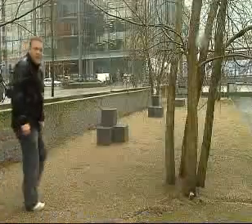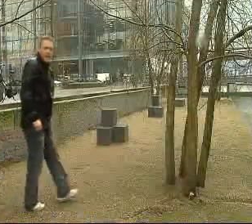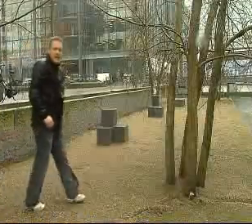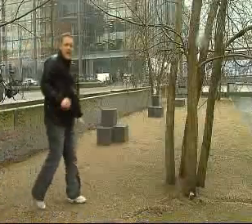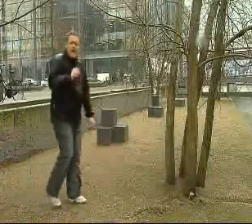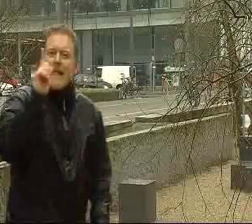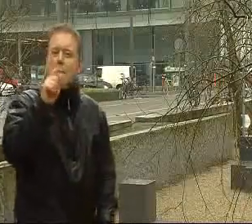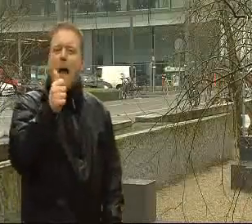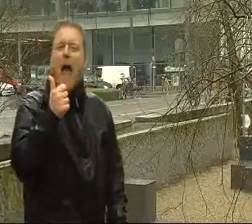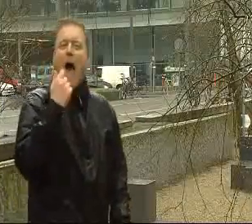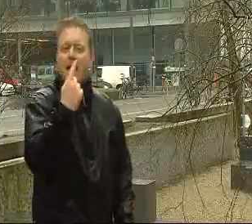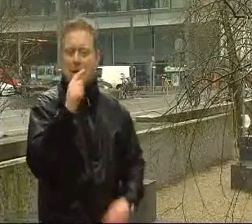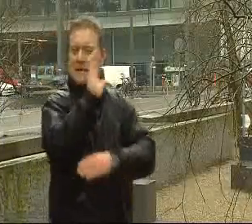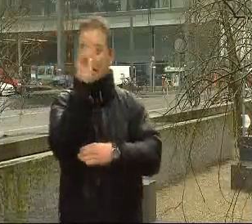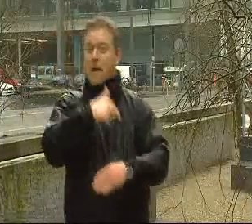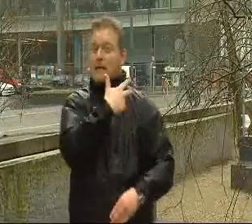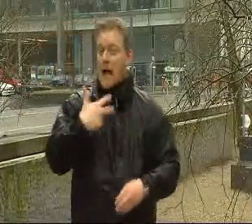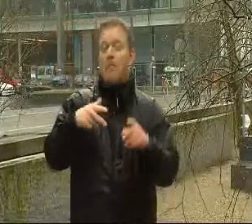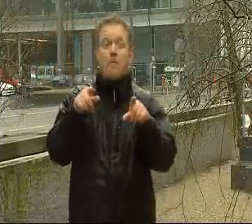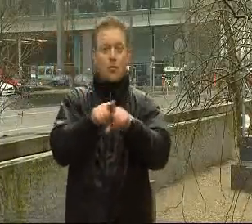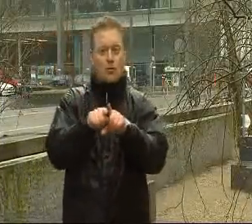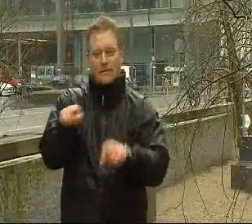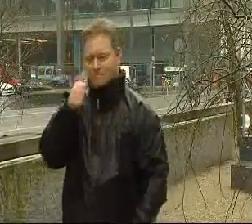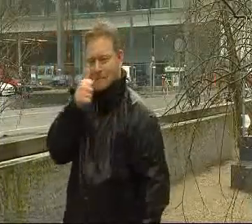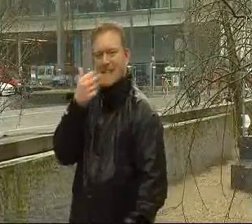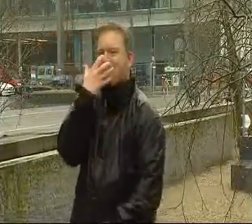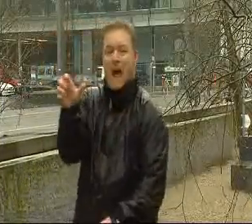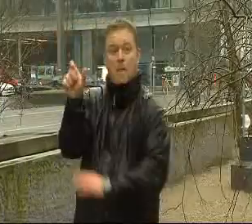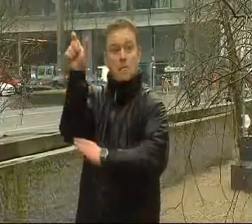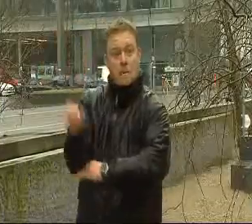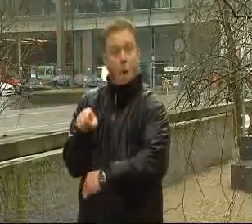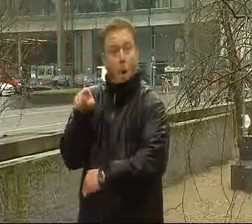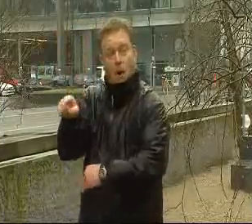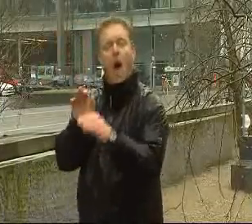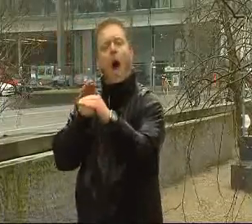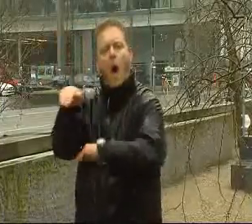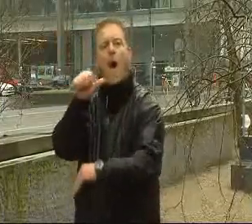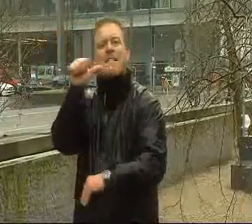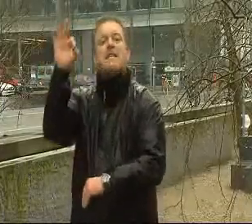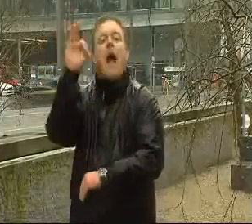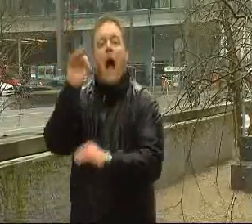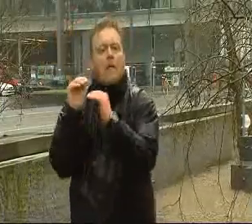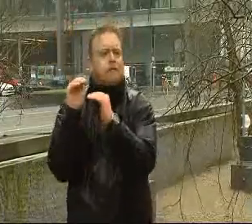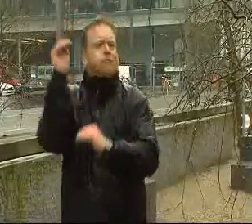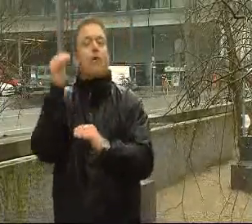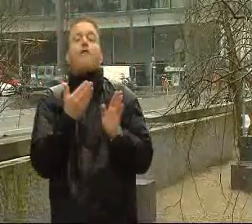At klimaet er tempereret i Danmark betyder, at vi har mere end 10 grader i den varmeste måned, og frost og blivende sne